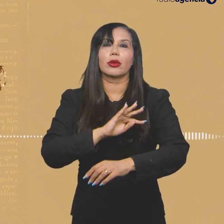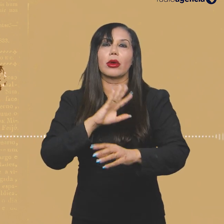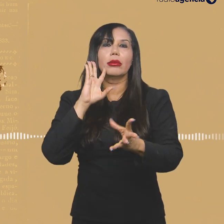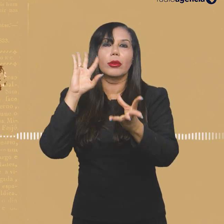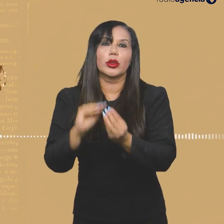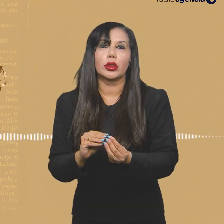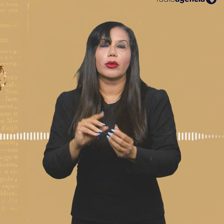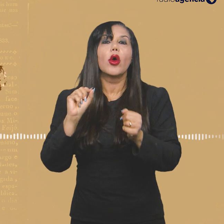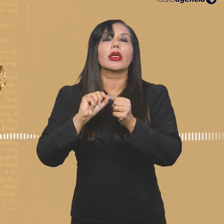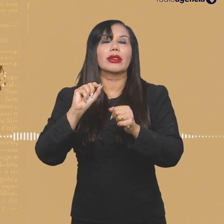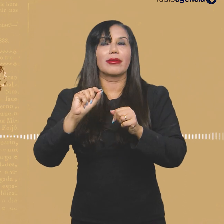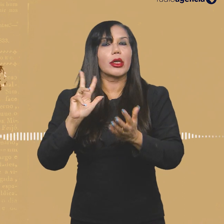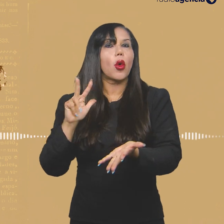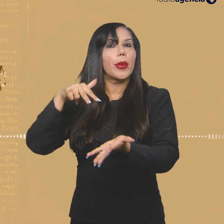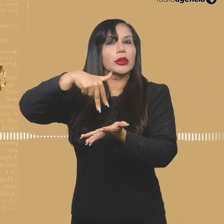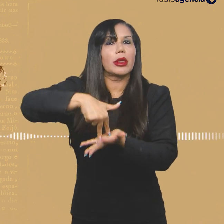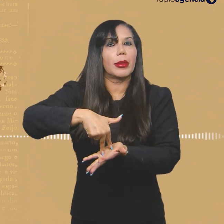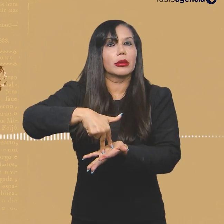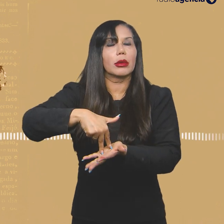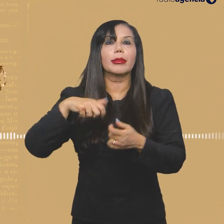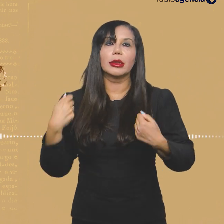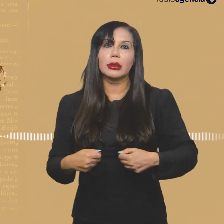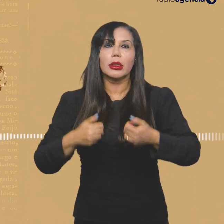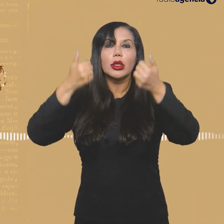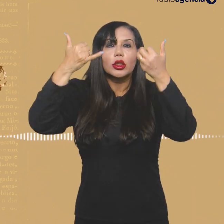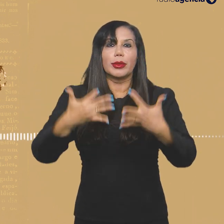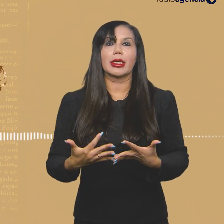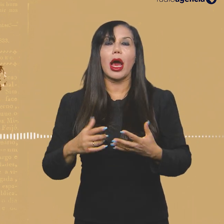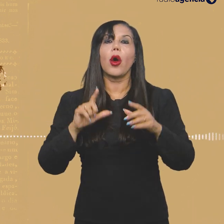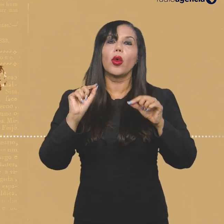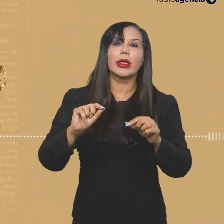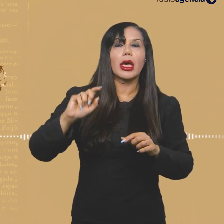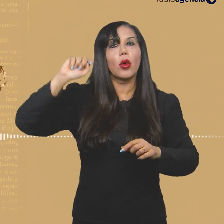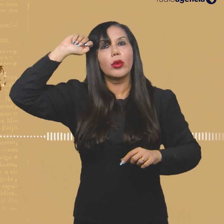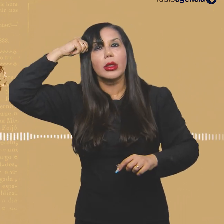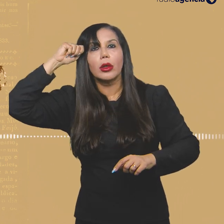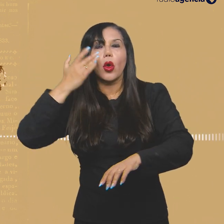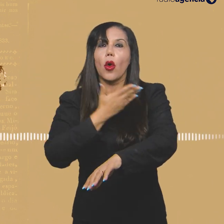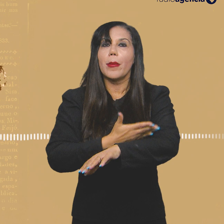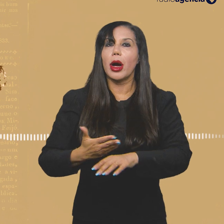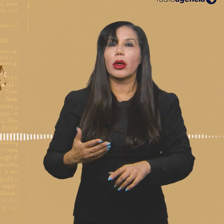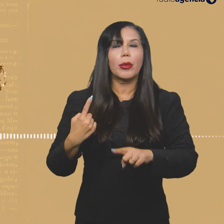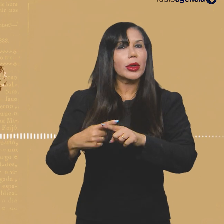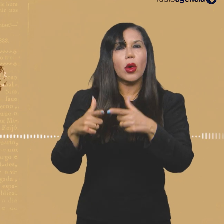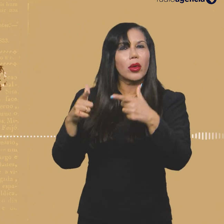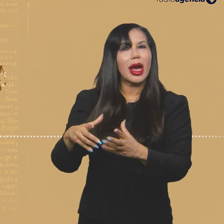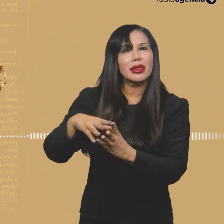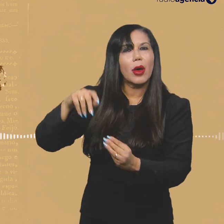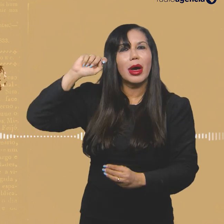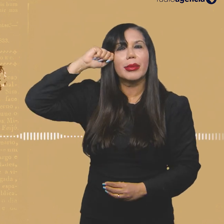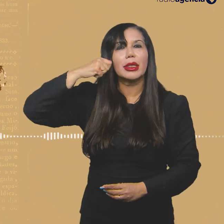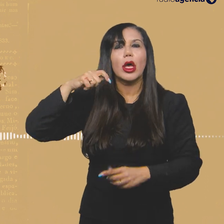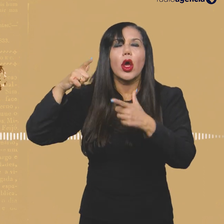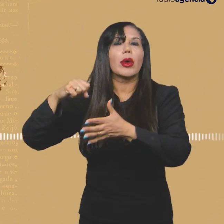com aquilo que a gente faz. Mas a gente tem um posicionamento. A fala de um lugar. Por que o